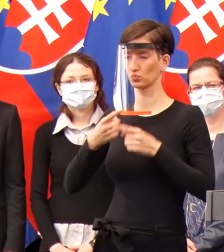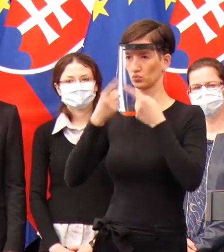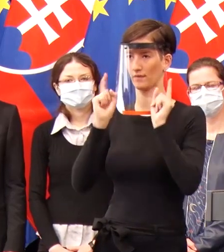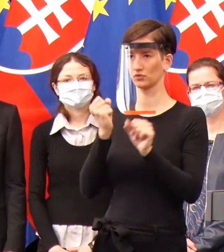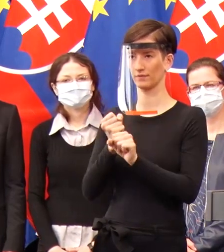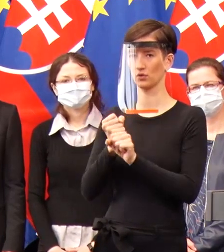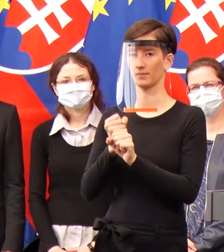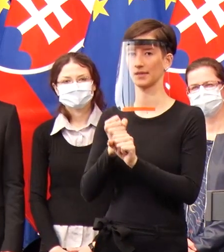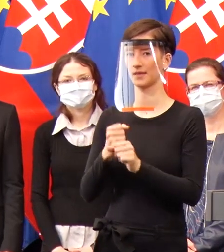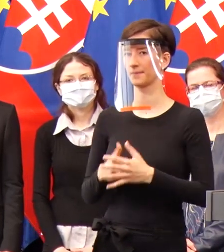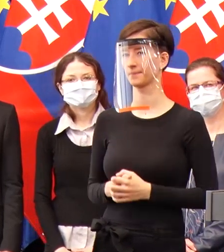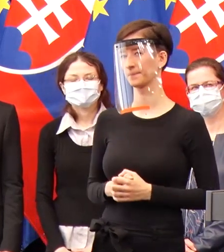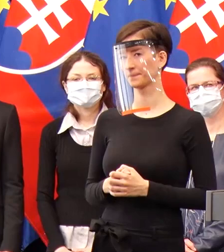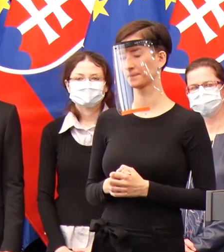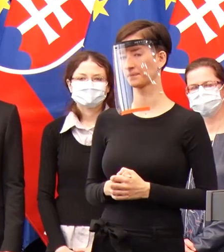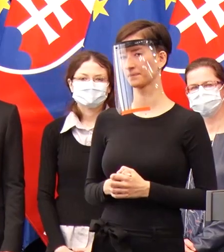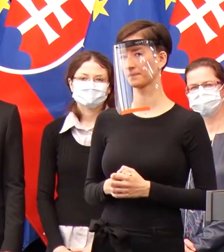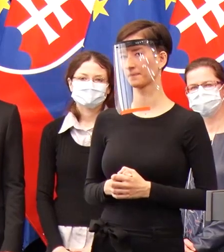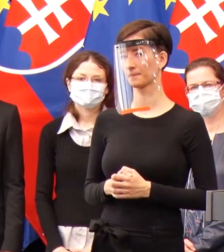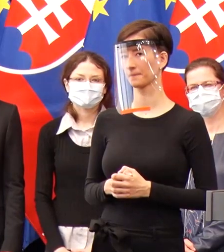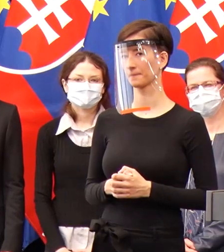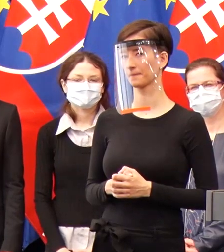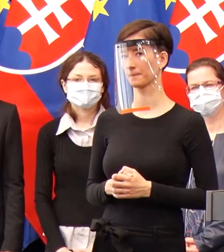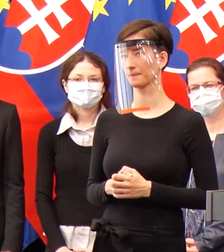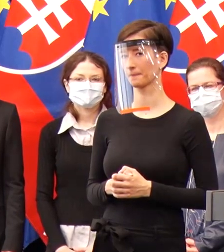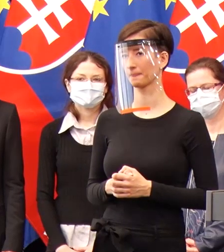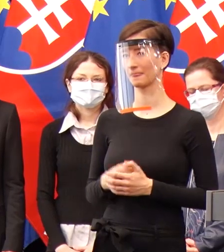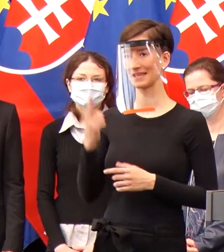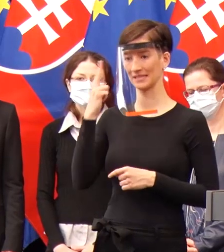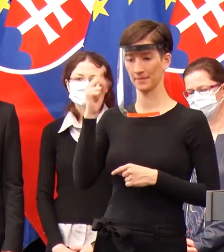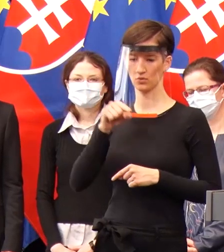Popri týchto testoch budeme teda ešte kúpovať aj testy zo zahraničia?